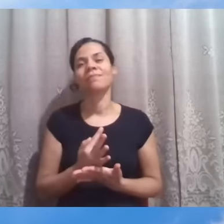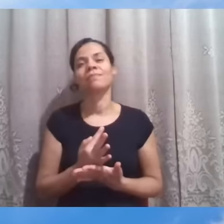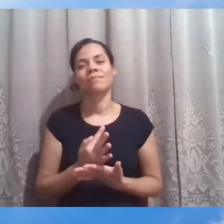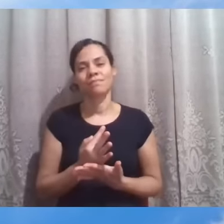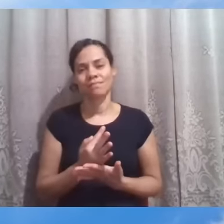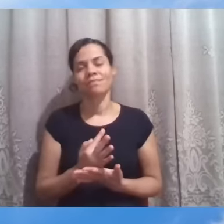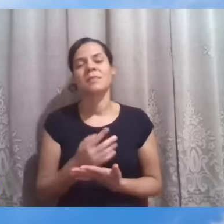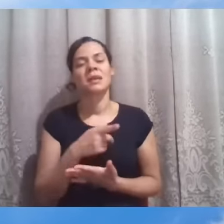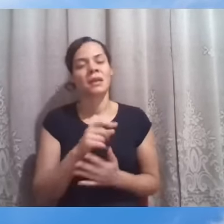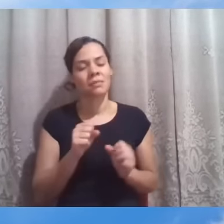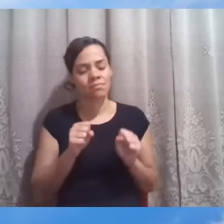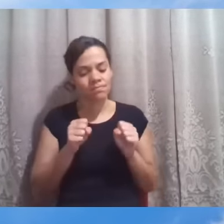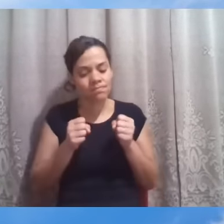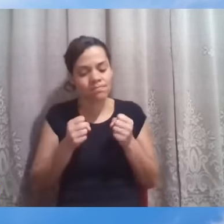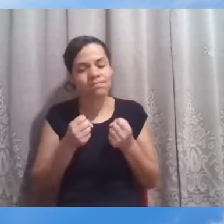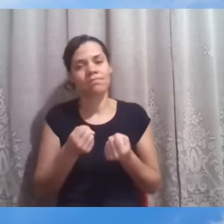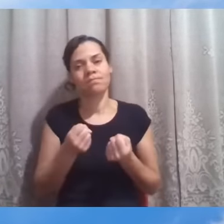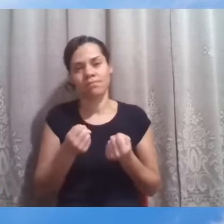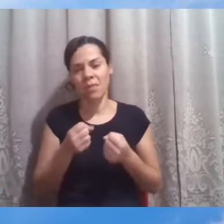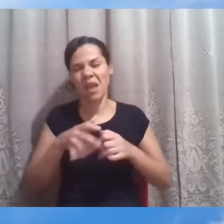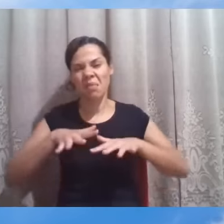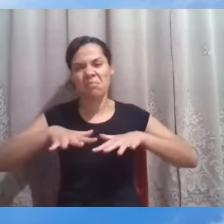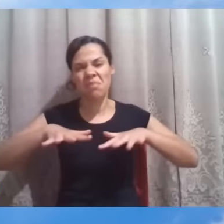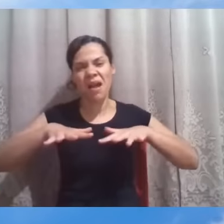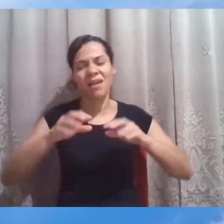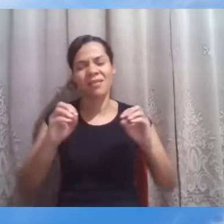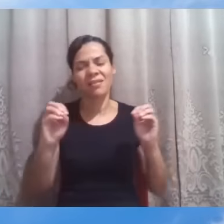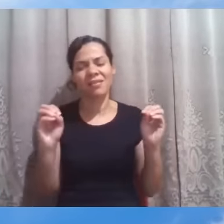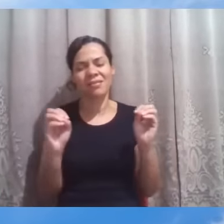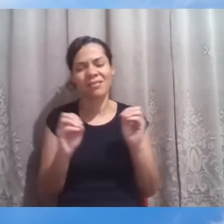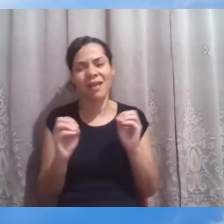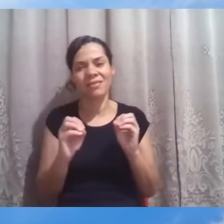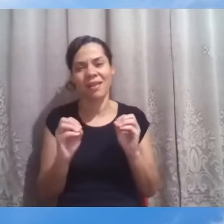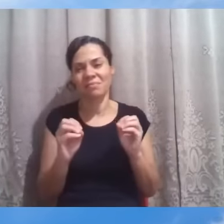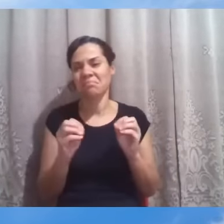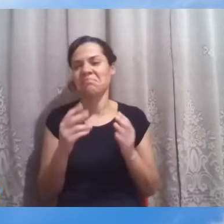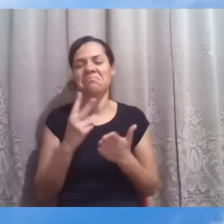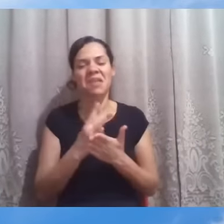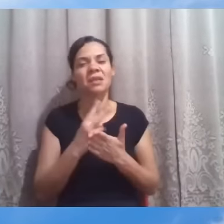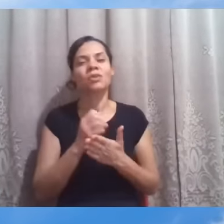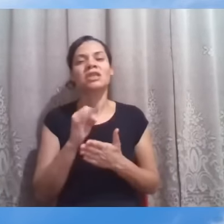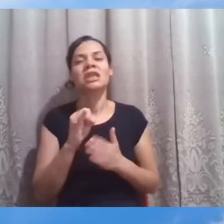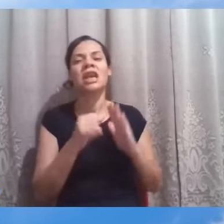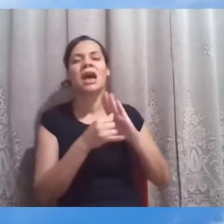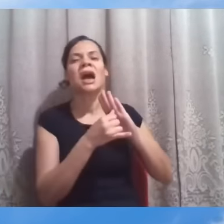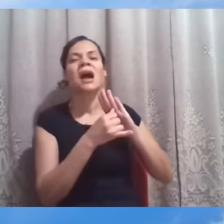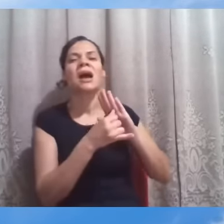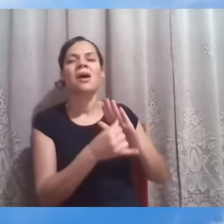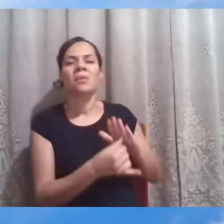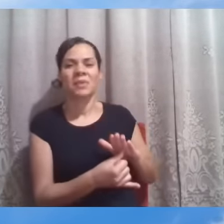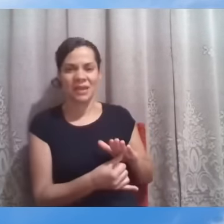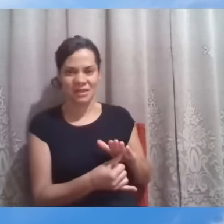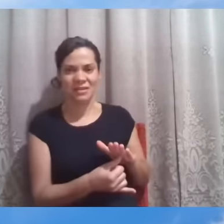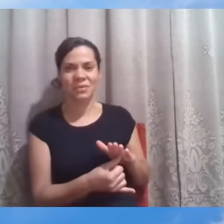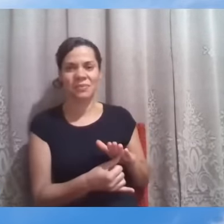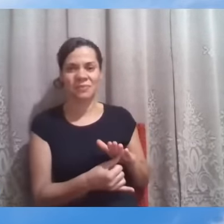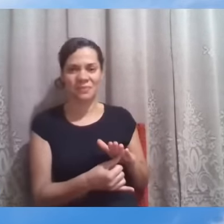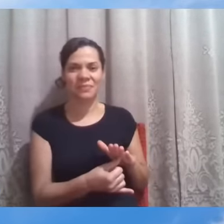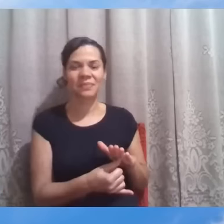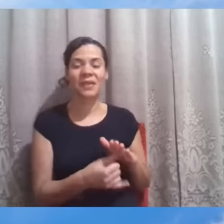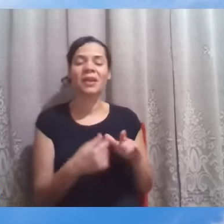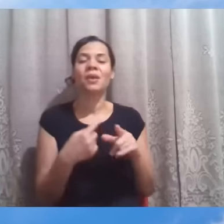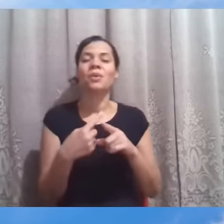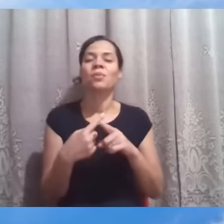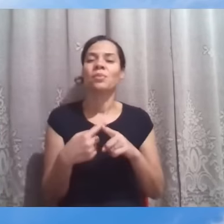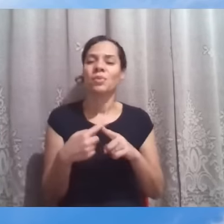não se deixaria abalar, nem mesmo a uma aparente humilhação, porque na nossa